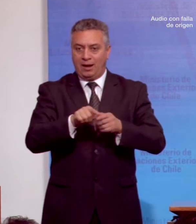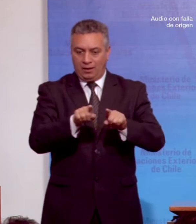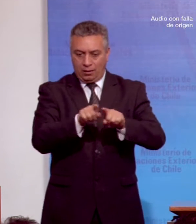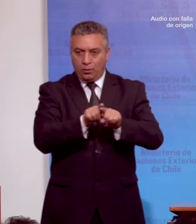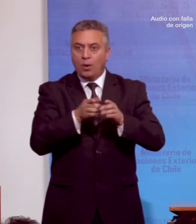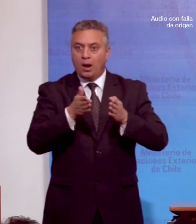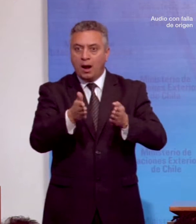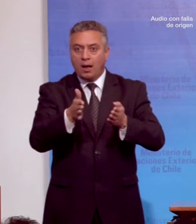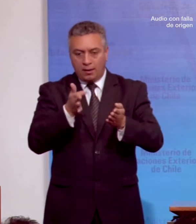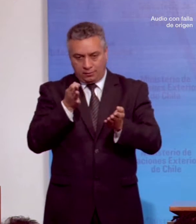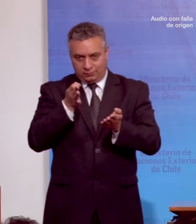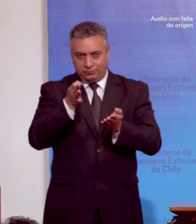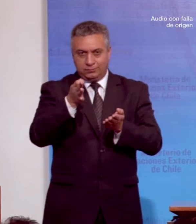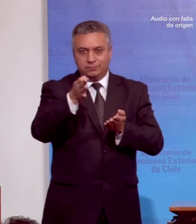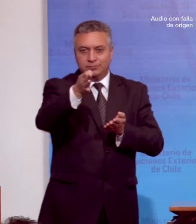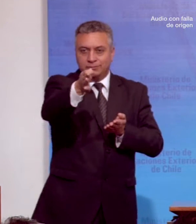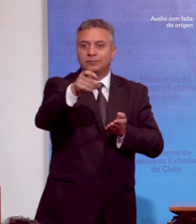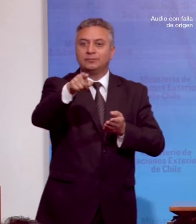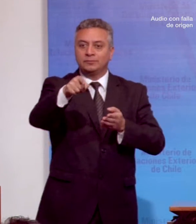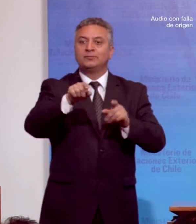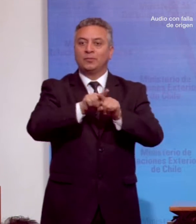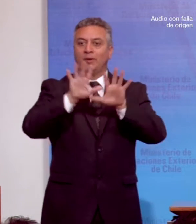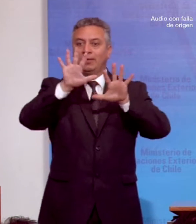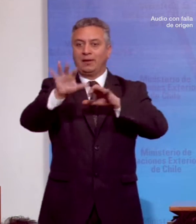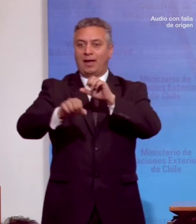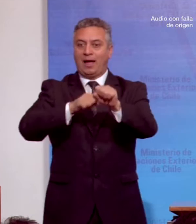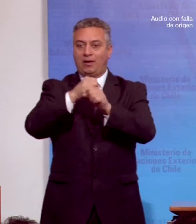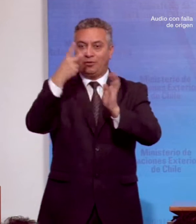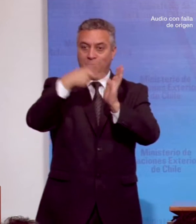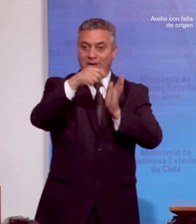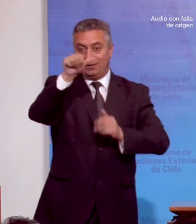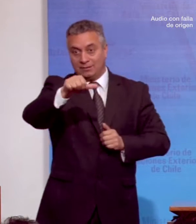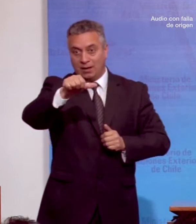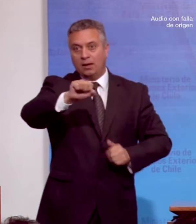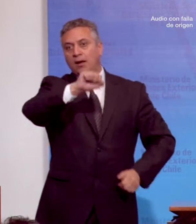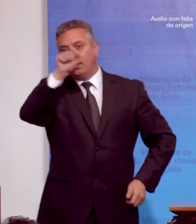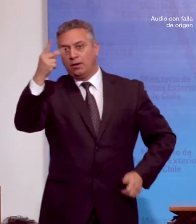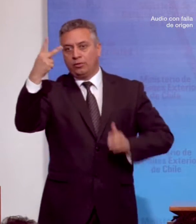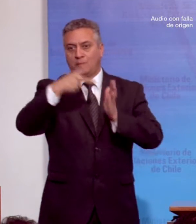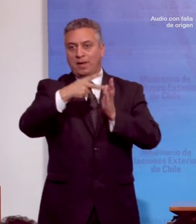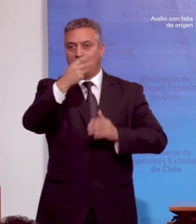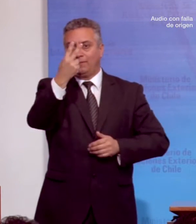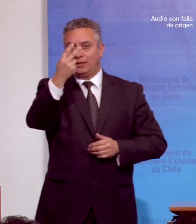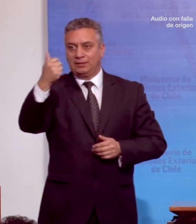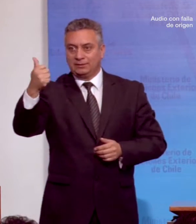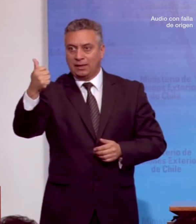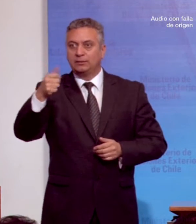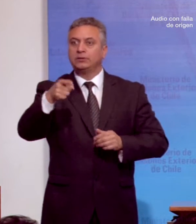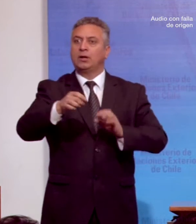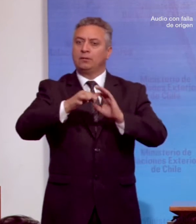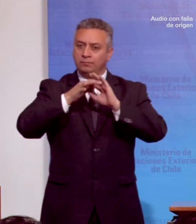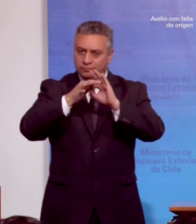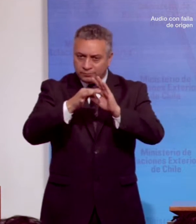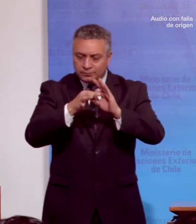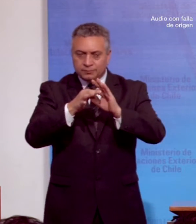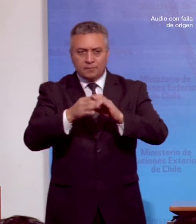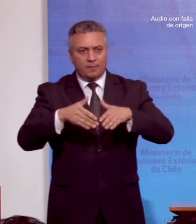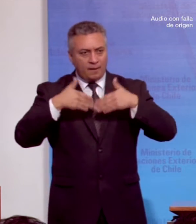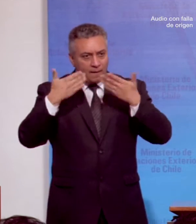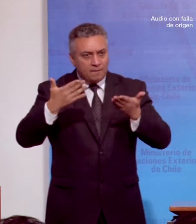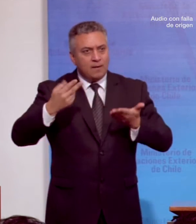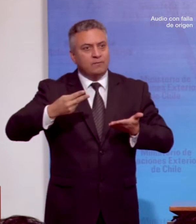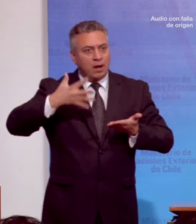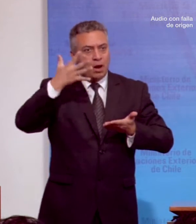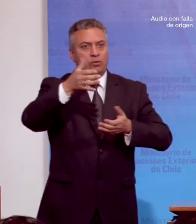de Navegación para el Decenio 2016-2026. Valoramos profundamente y agradecemos el compromiso y la